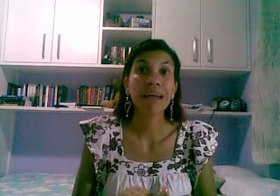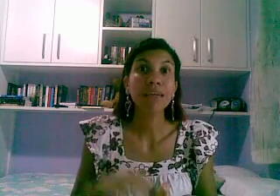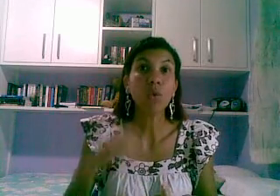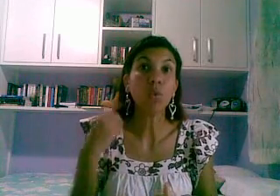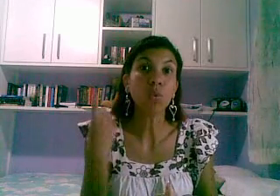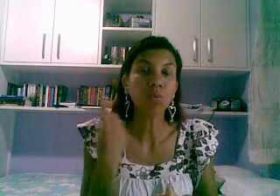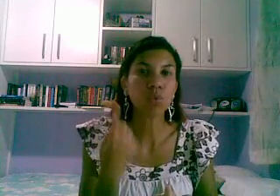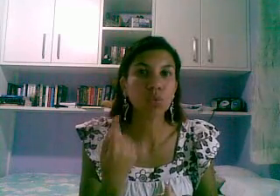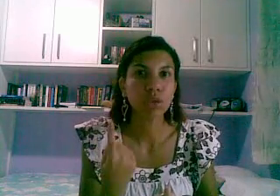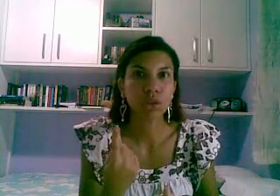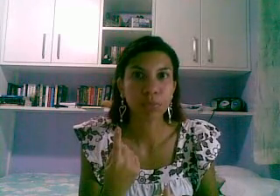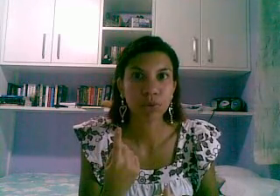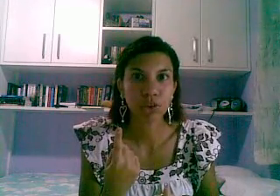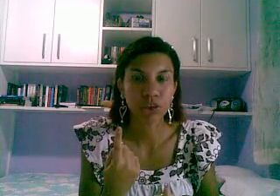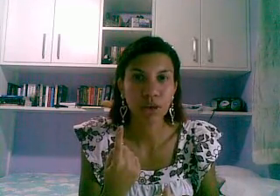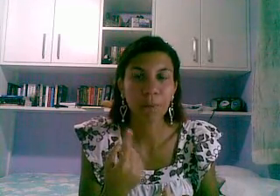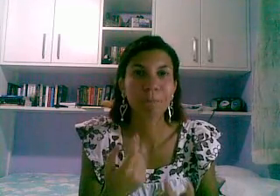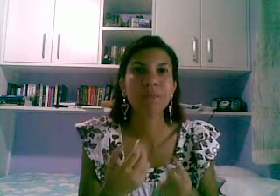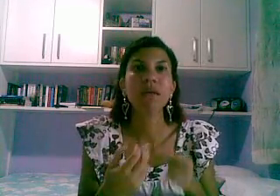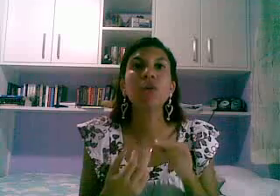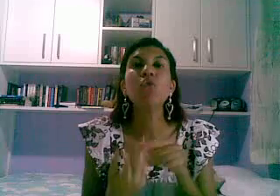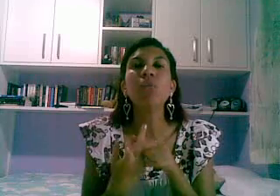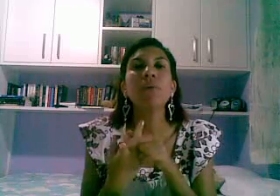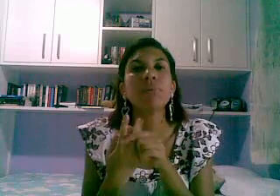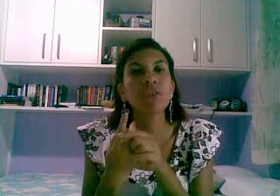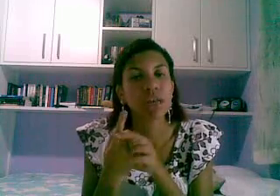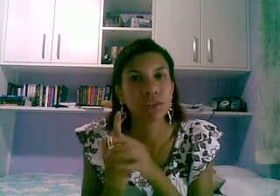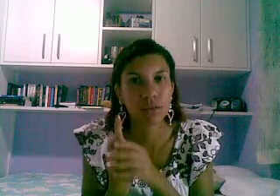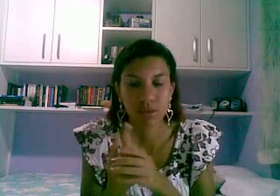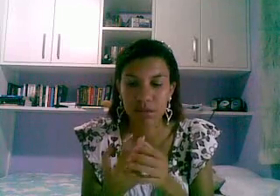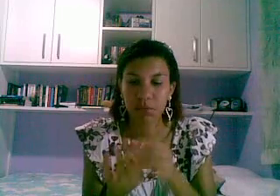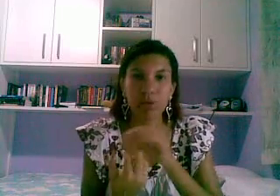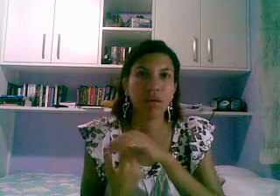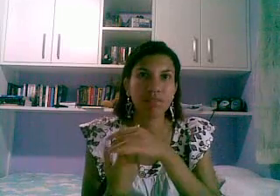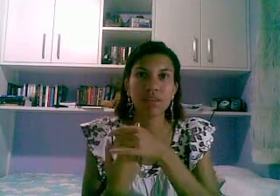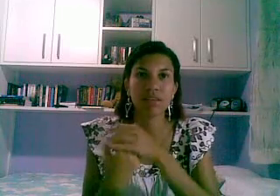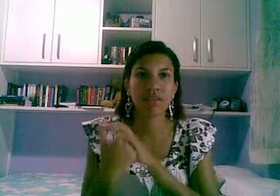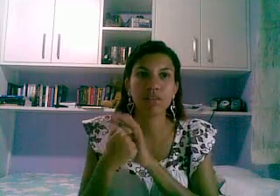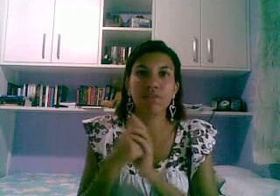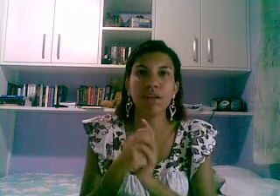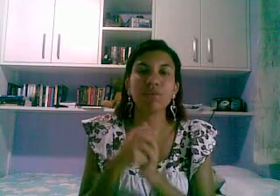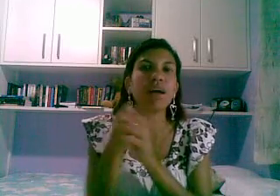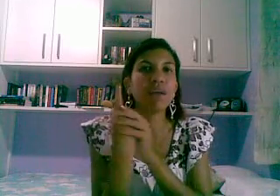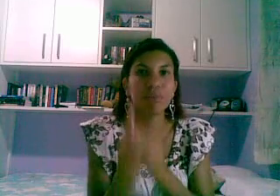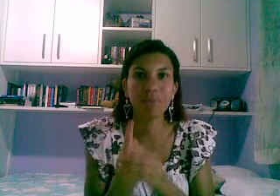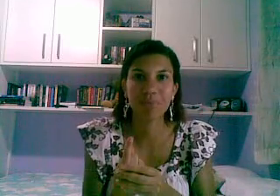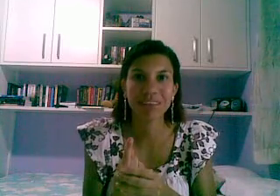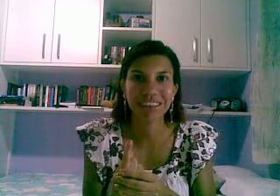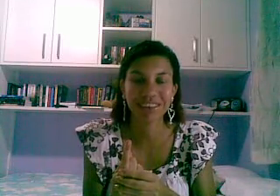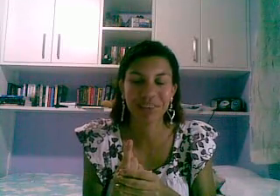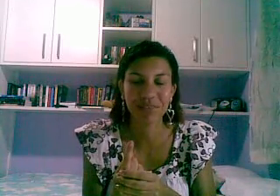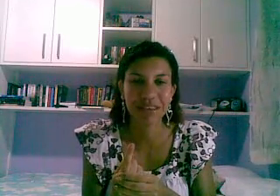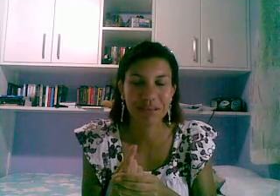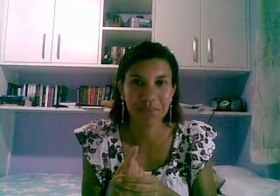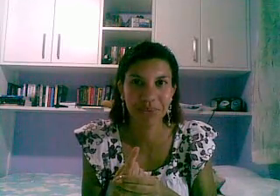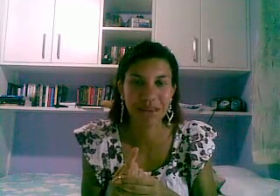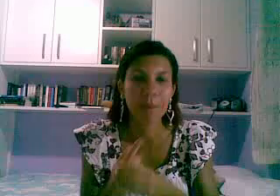vale um tweet por dia e uma postagem no facebook eu levantar esse dedo feio né e uma postagem no facebook